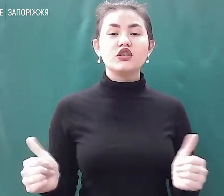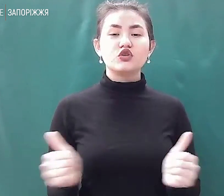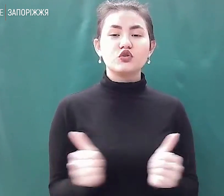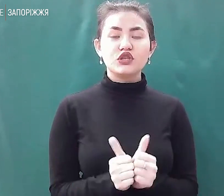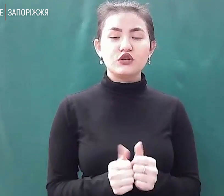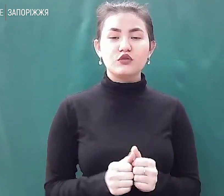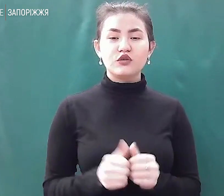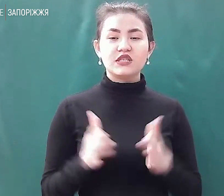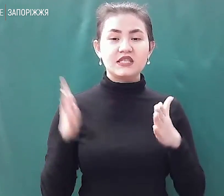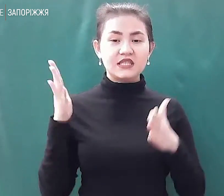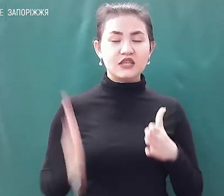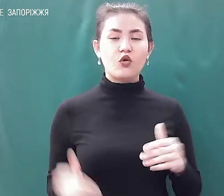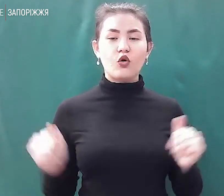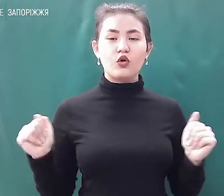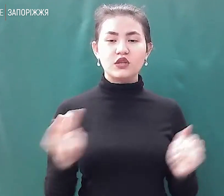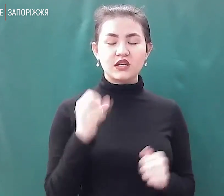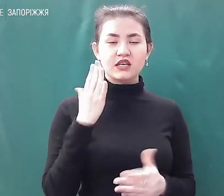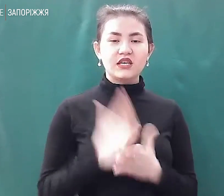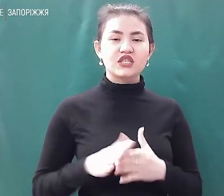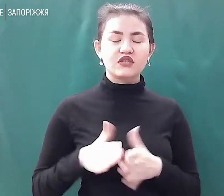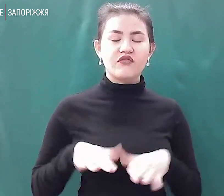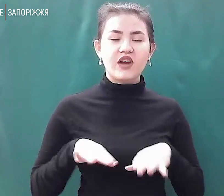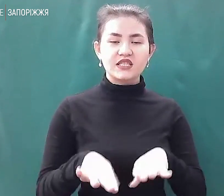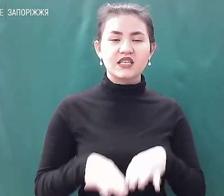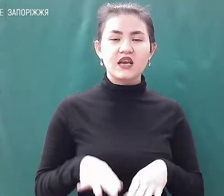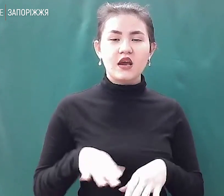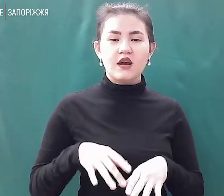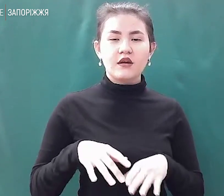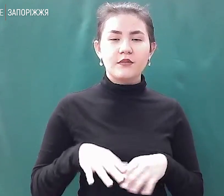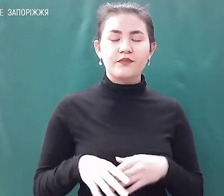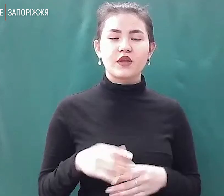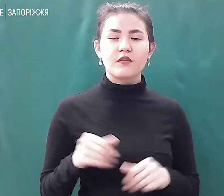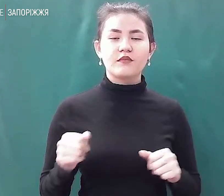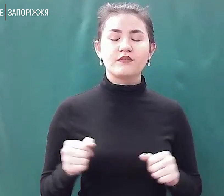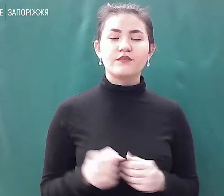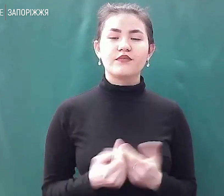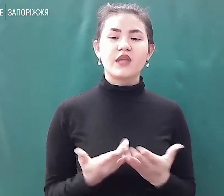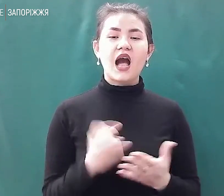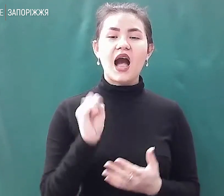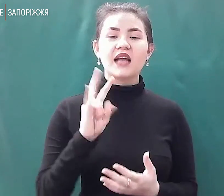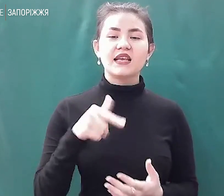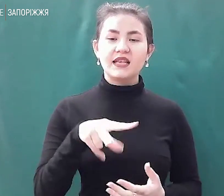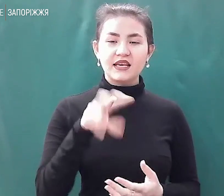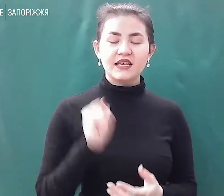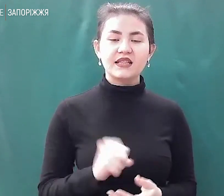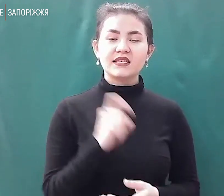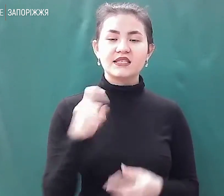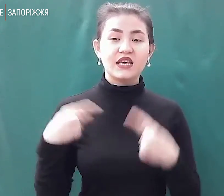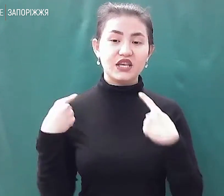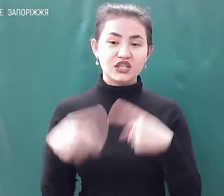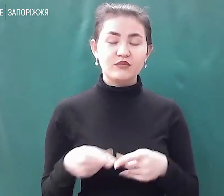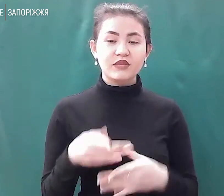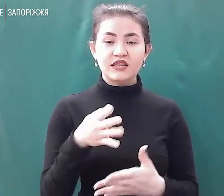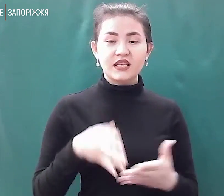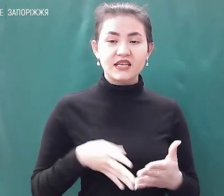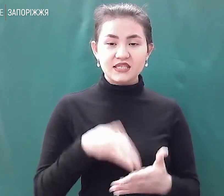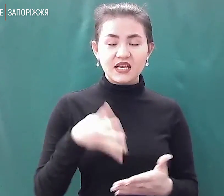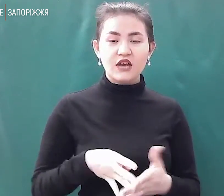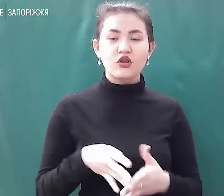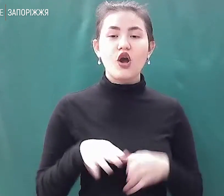цеху лунають звуки шватських машинок. Запорізька модельєрка Ангеліна Данченко разом з іншими нарізає тканину для пошиву спальних мішків.